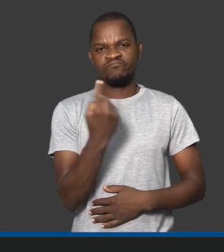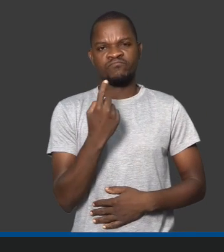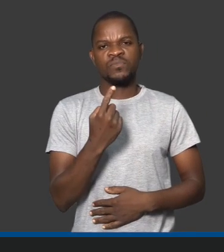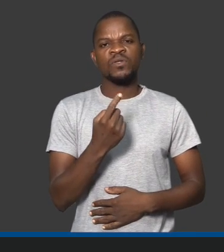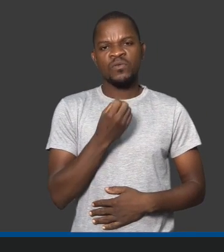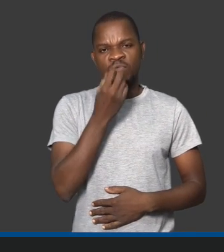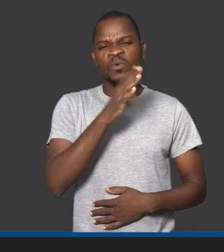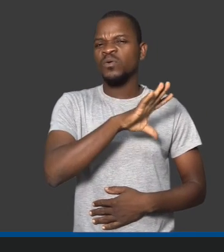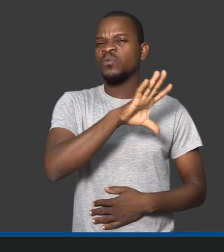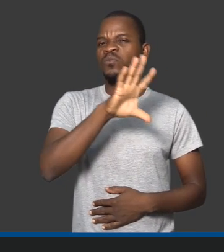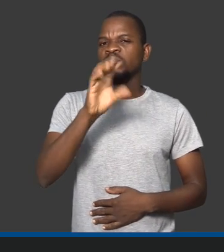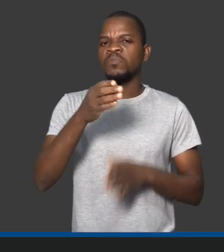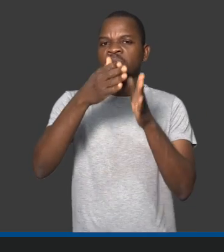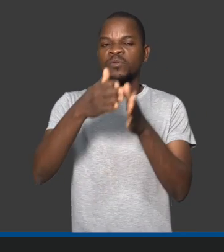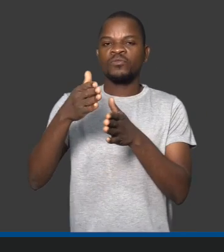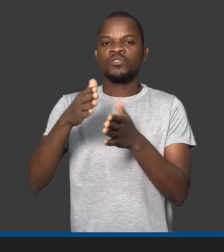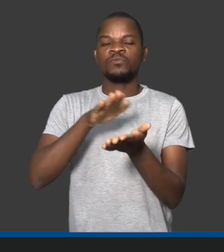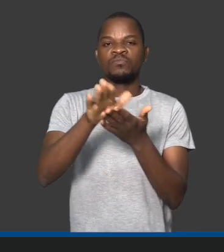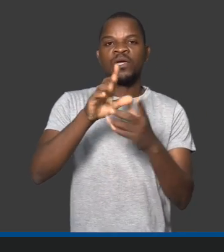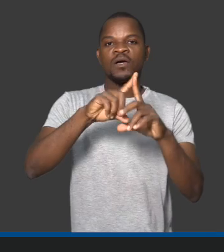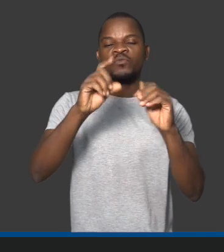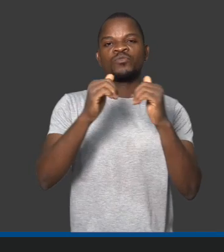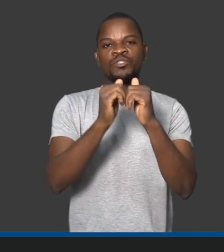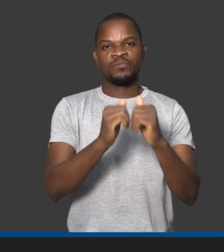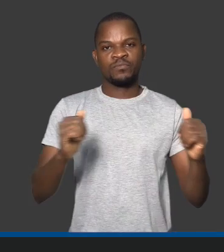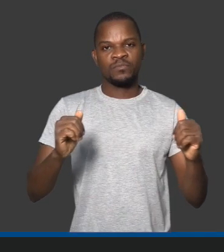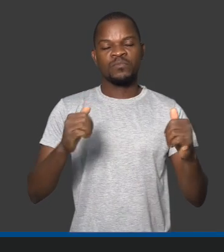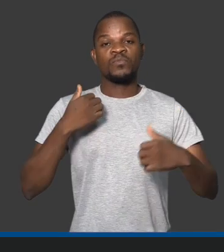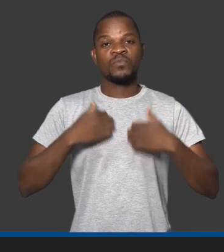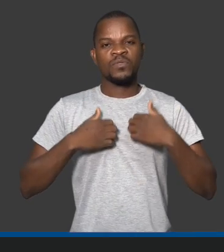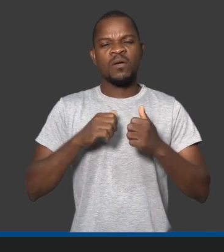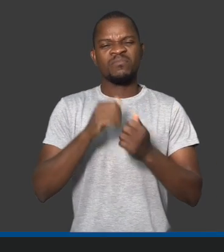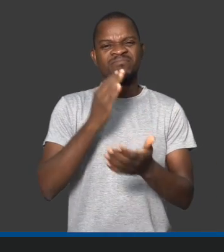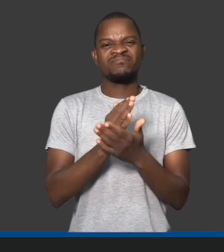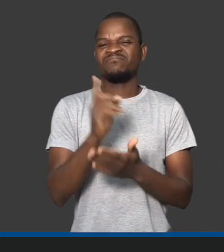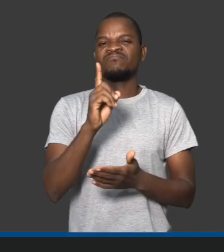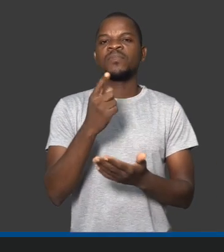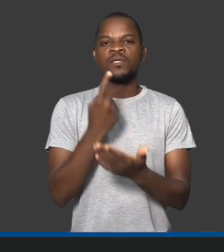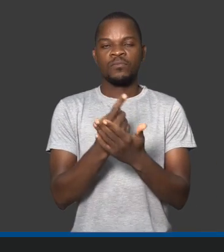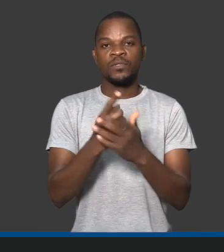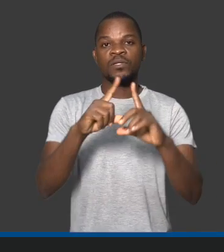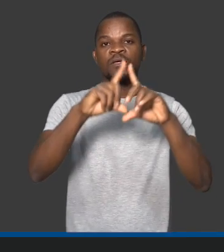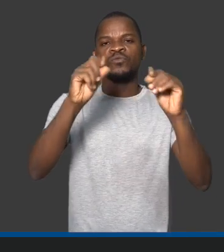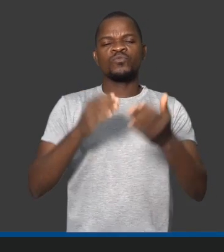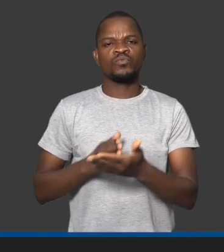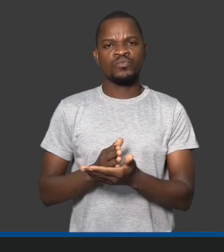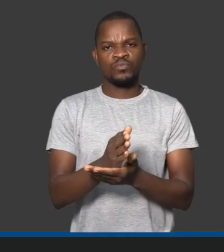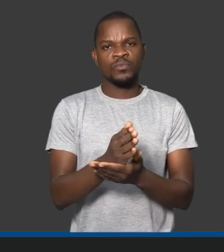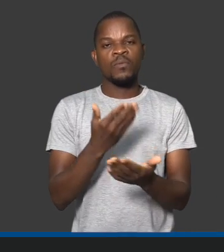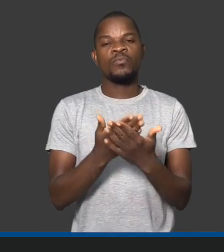falam sobre o necessário Mas não são os necessários especiales, é o direito. É o direito de participar e de